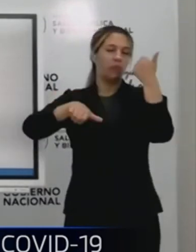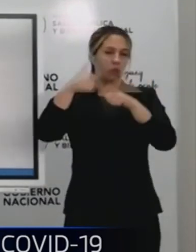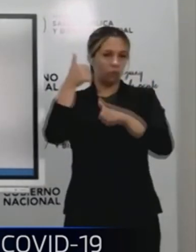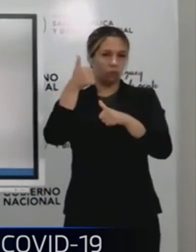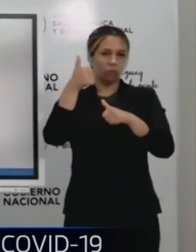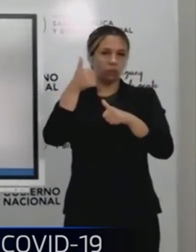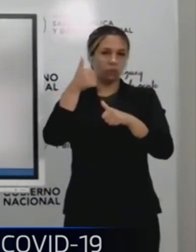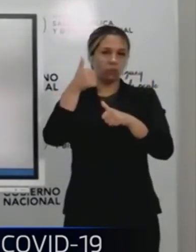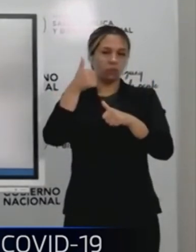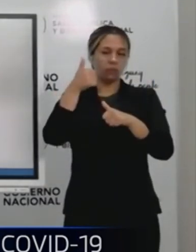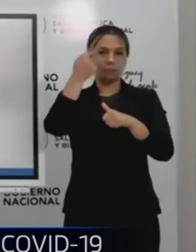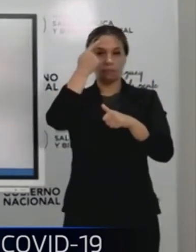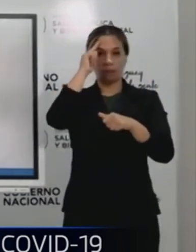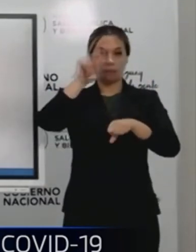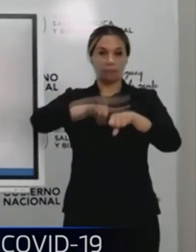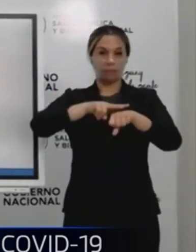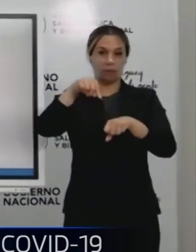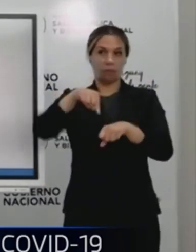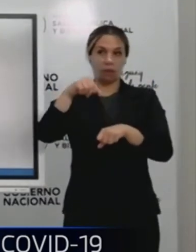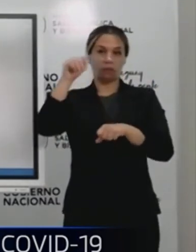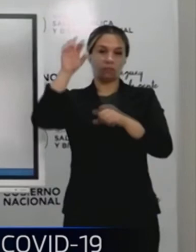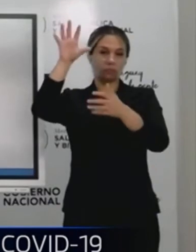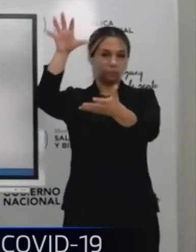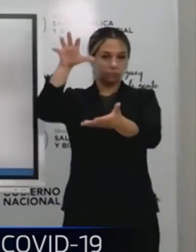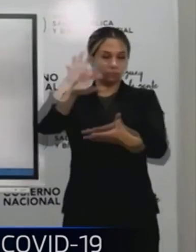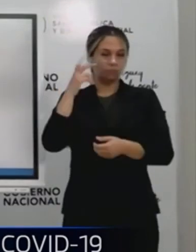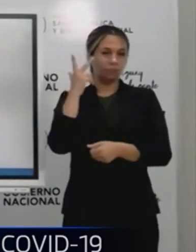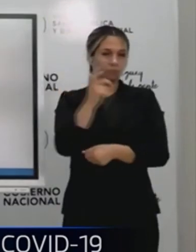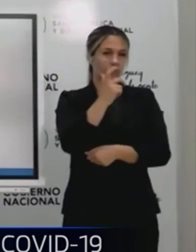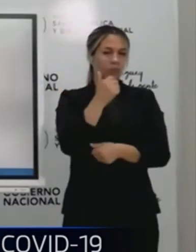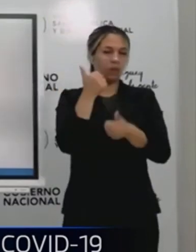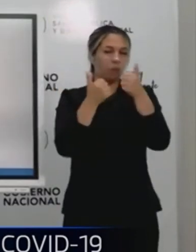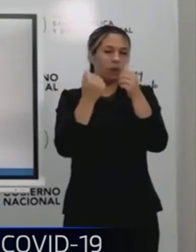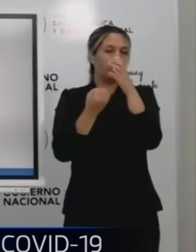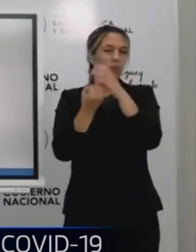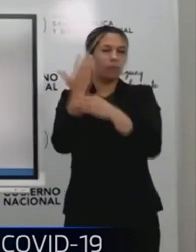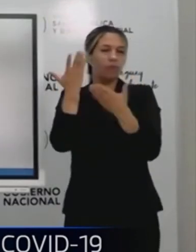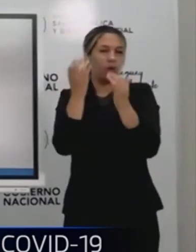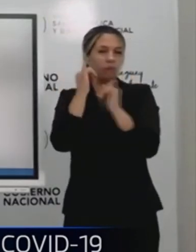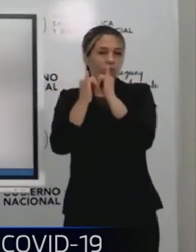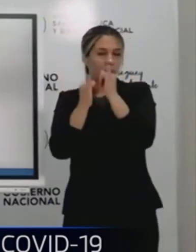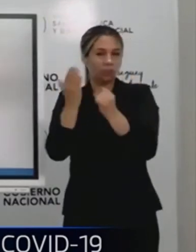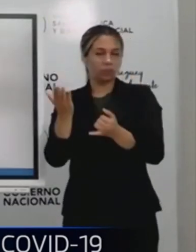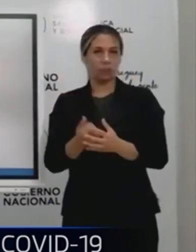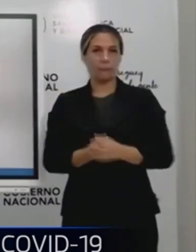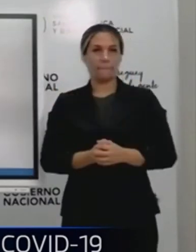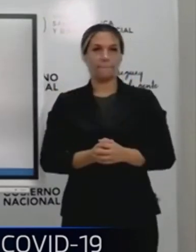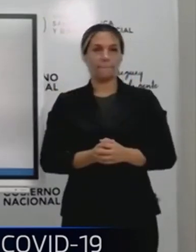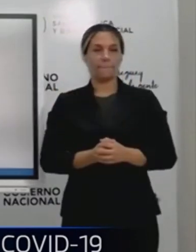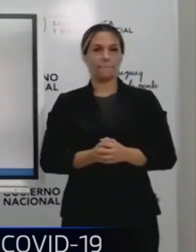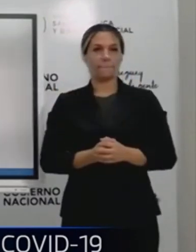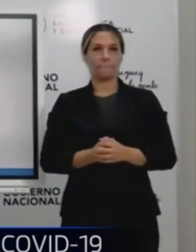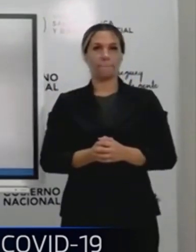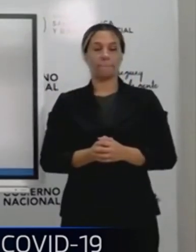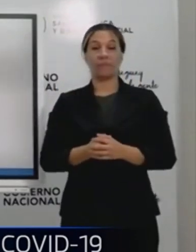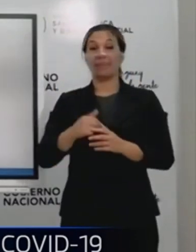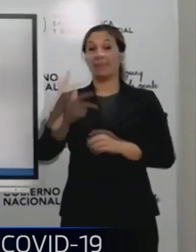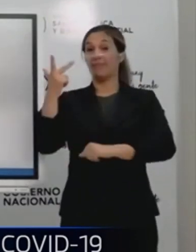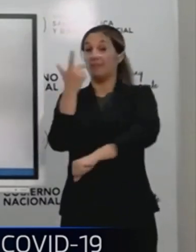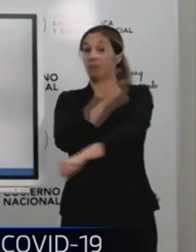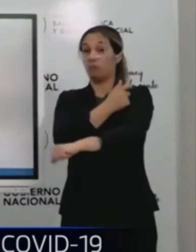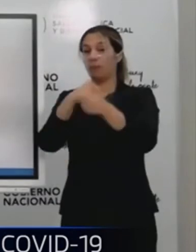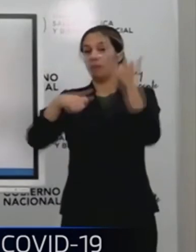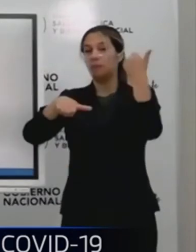al Paraguay, y las novedades respecto a lo último de eso? La vacuna que más conviene traer al Paraguay